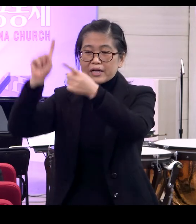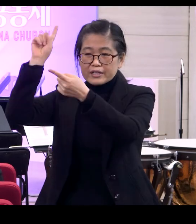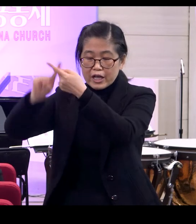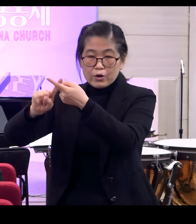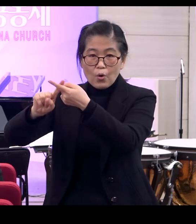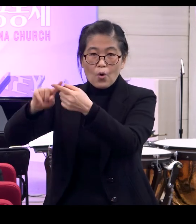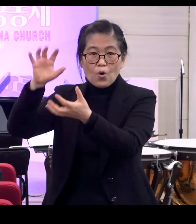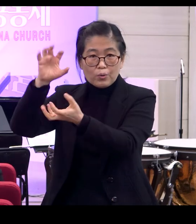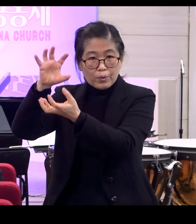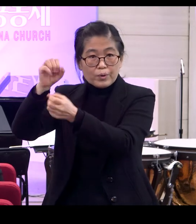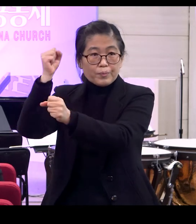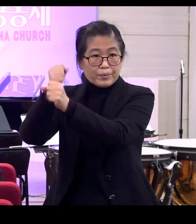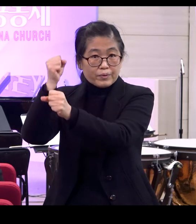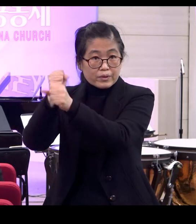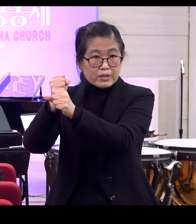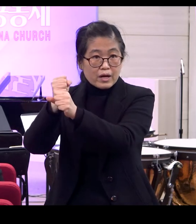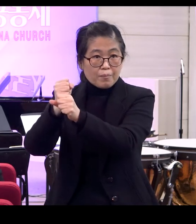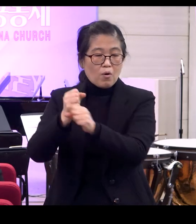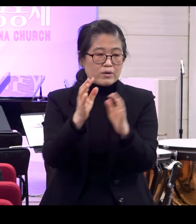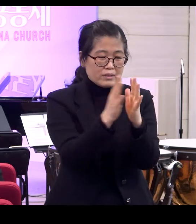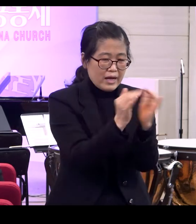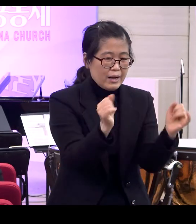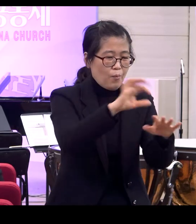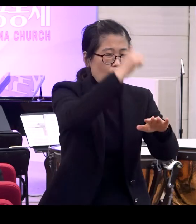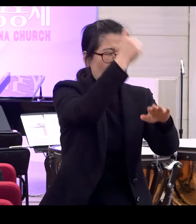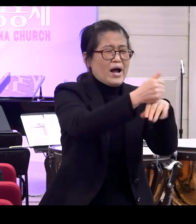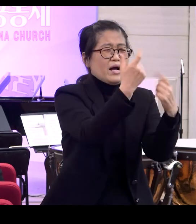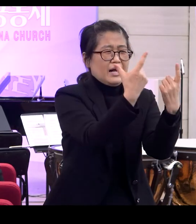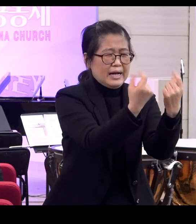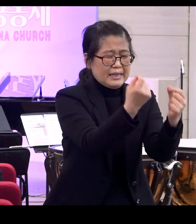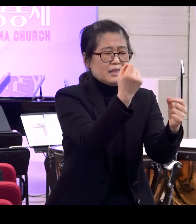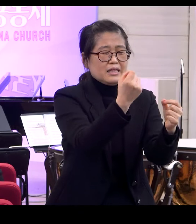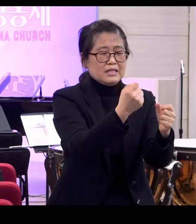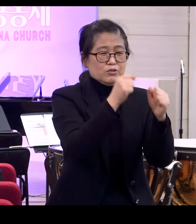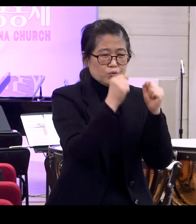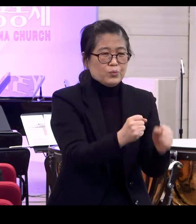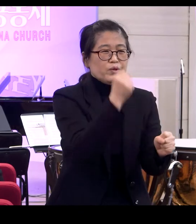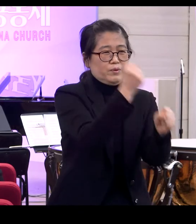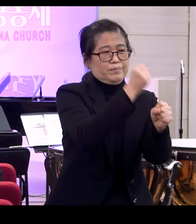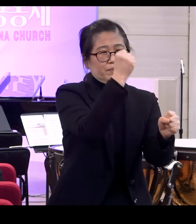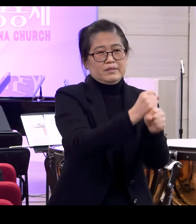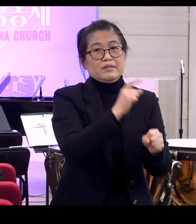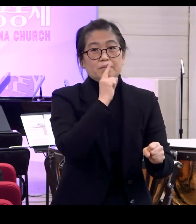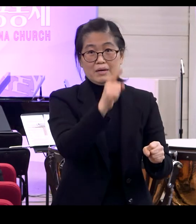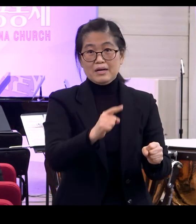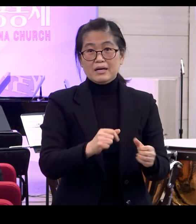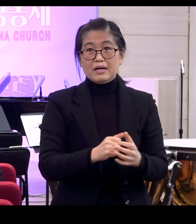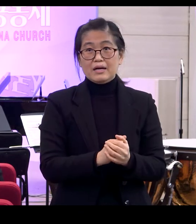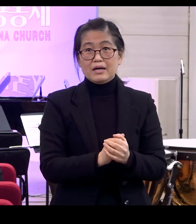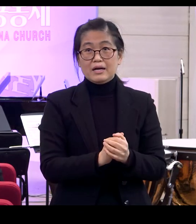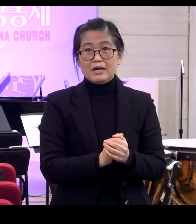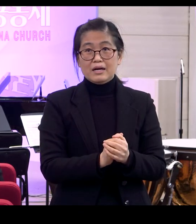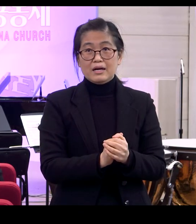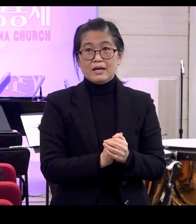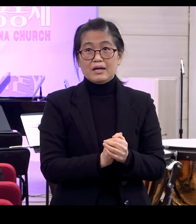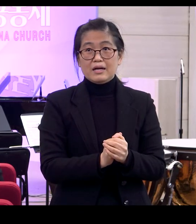있느냐 우리 인간은 왕 같은 존재로 지어졌다 그 얘기를 하고 있는 거예요 왕 같은 존재로 지어졌다